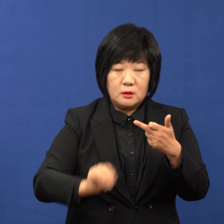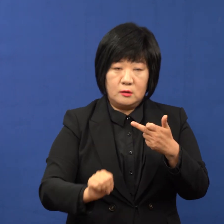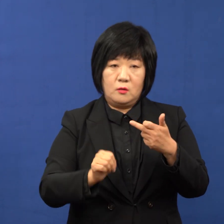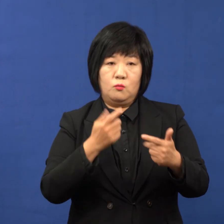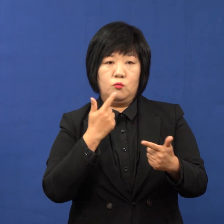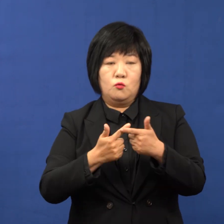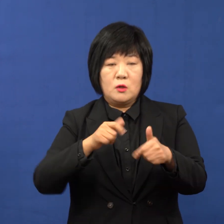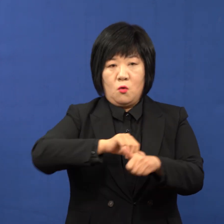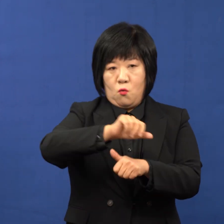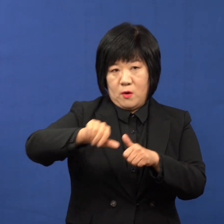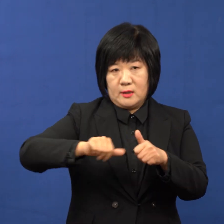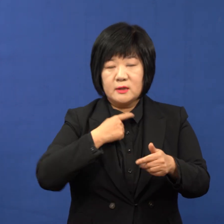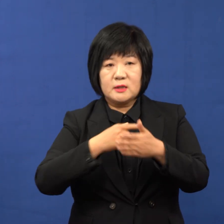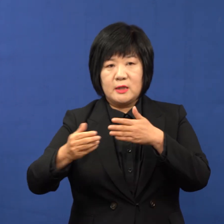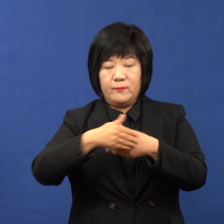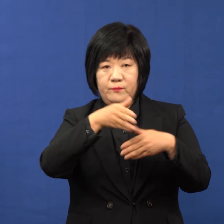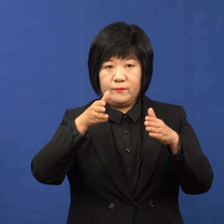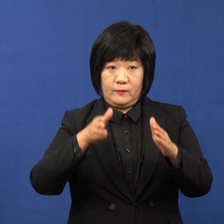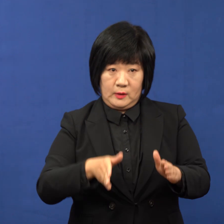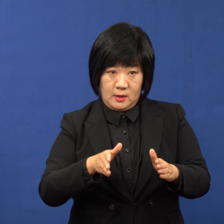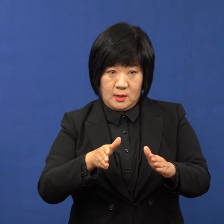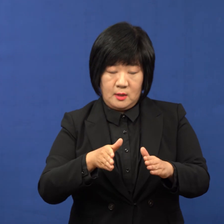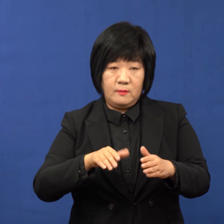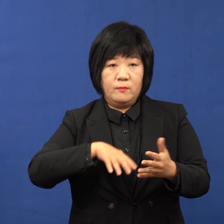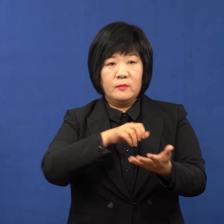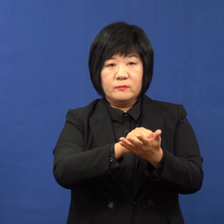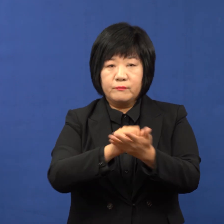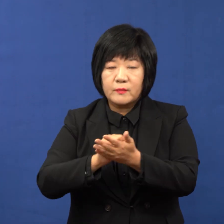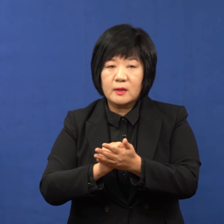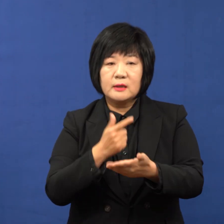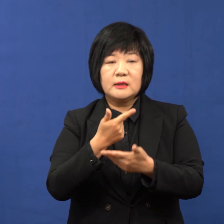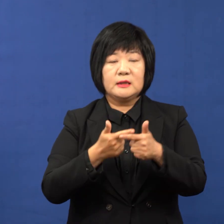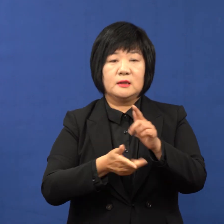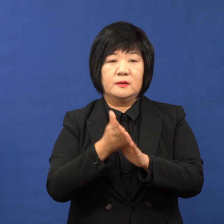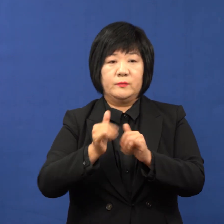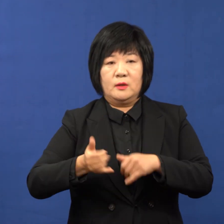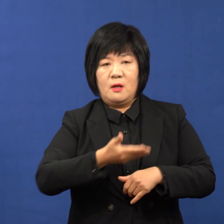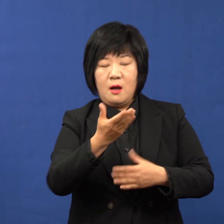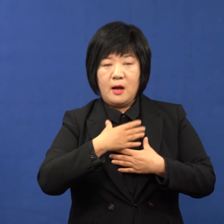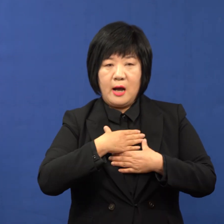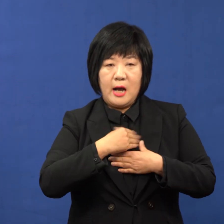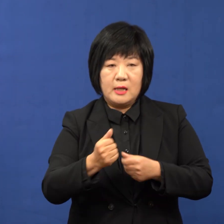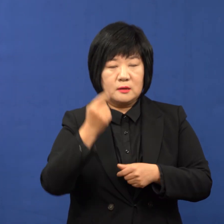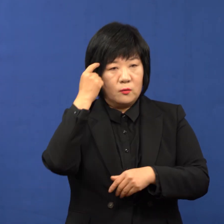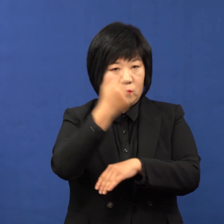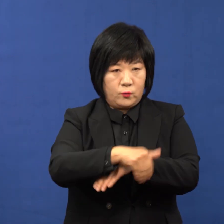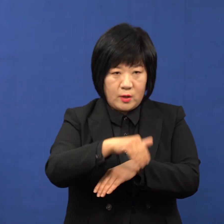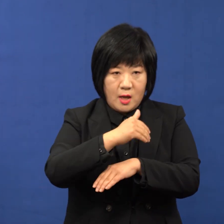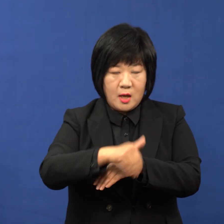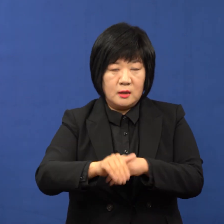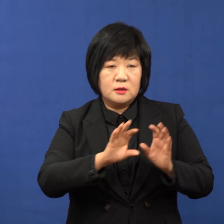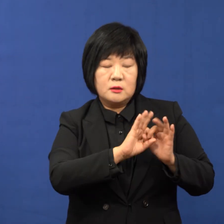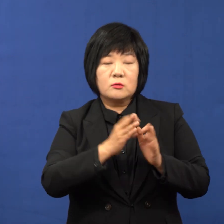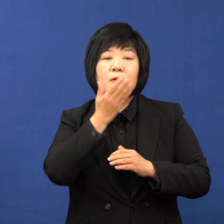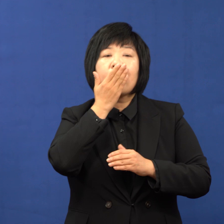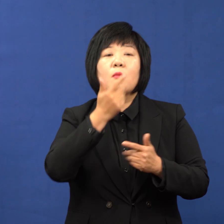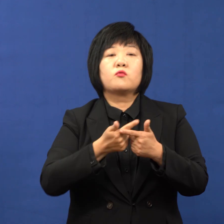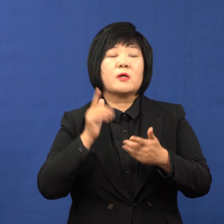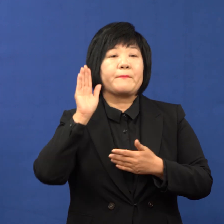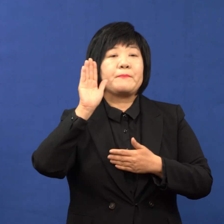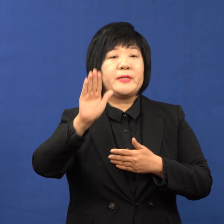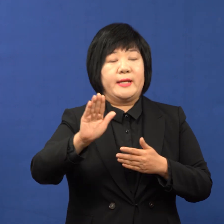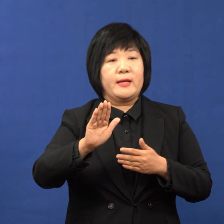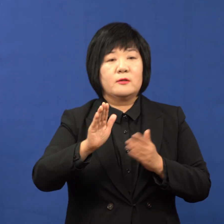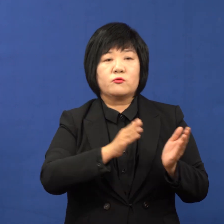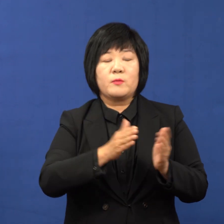설계비 13억 원도 전격적으로 반영이 되어서 시민 안전을 도모하고 지속가능한 부산의 미래를 준비할 수 있게 되었습니다.